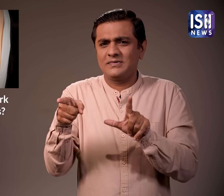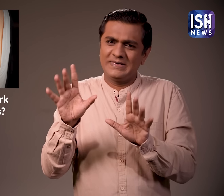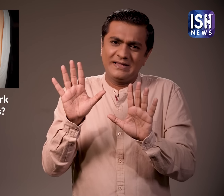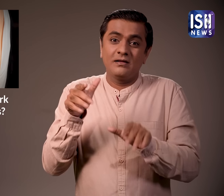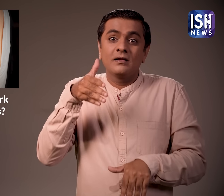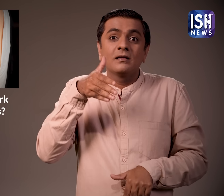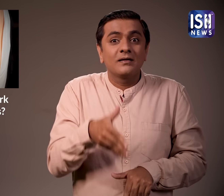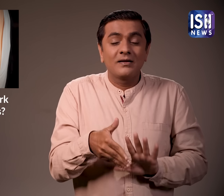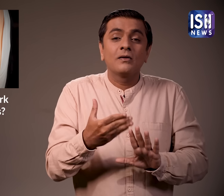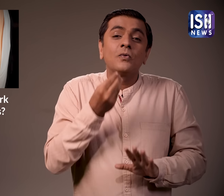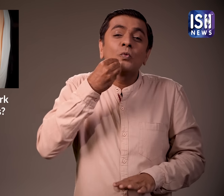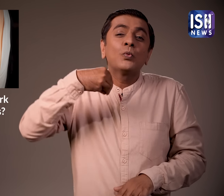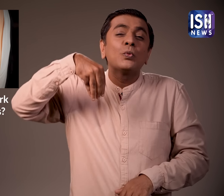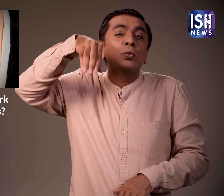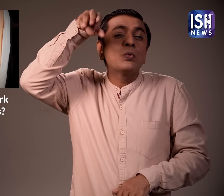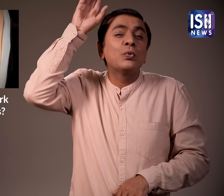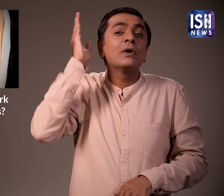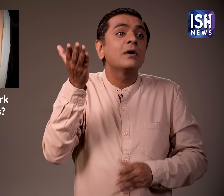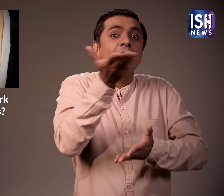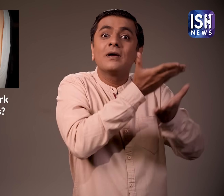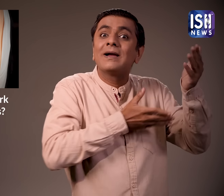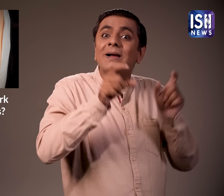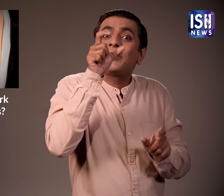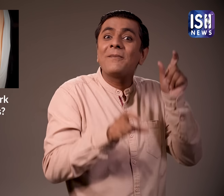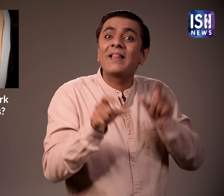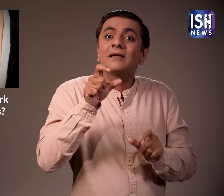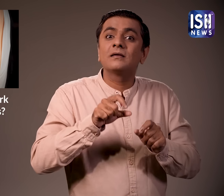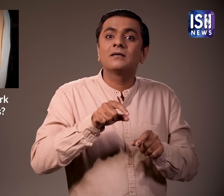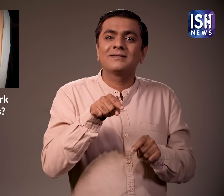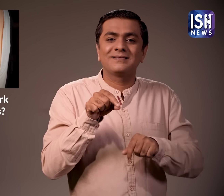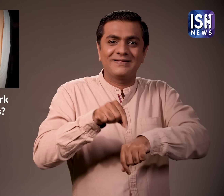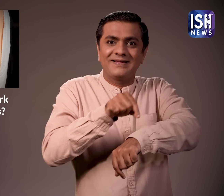प्रत्र दिखाना होता है लेकिन पुराने समाने में जब चेजक का प्रकोप फैला हुआ था